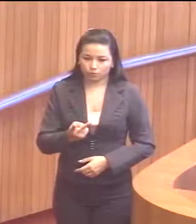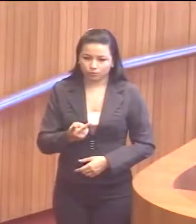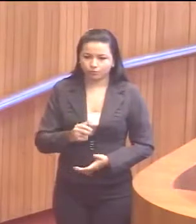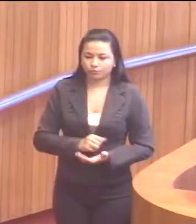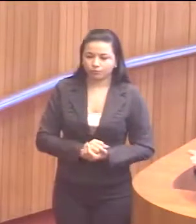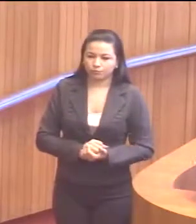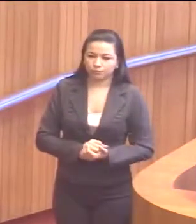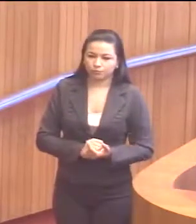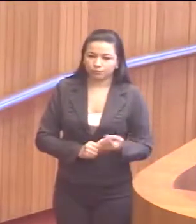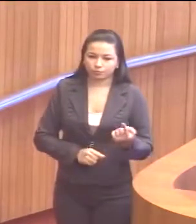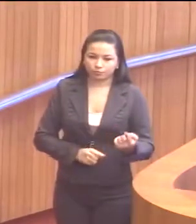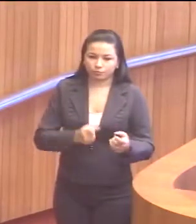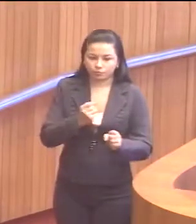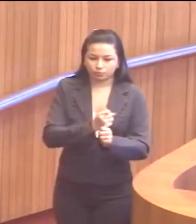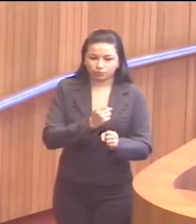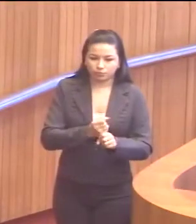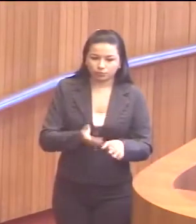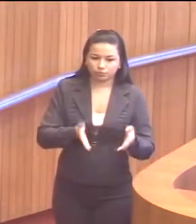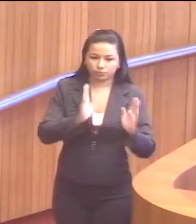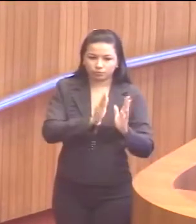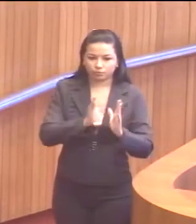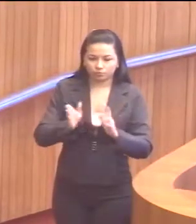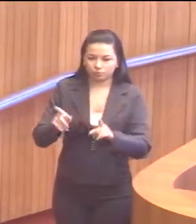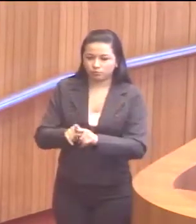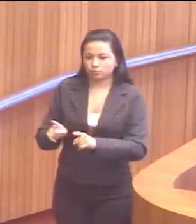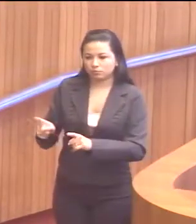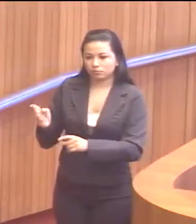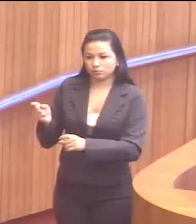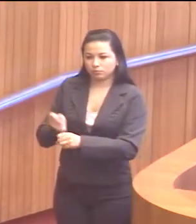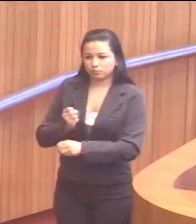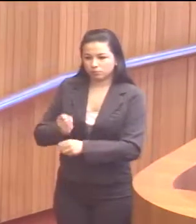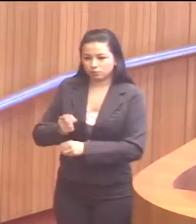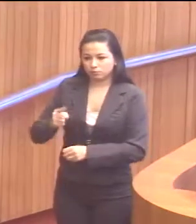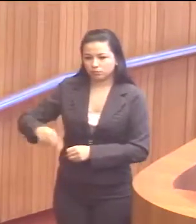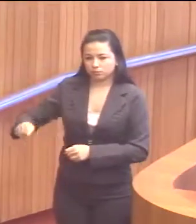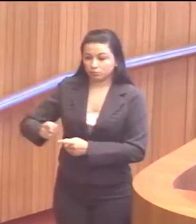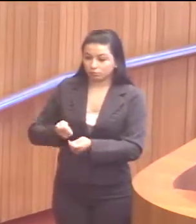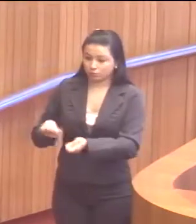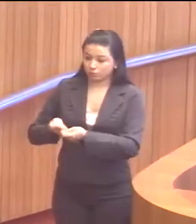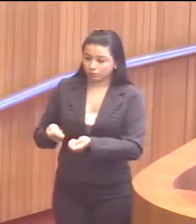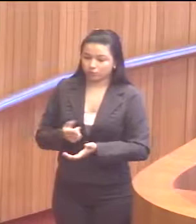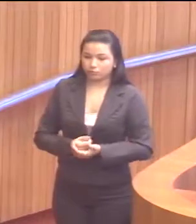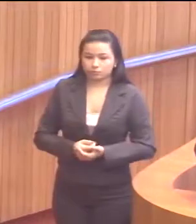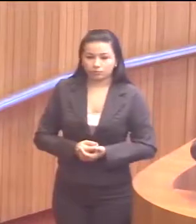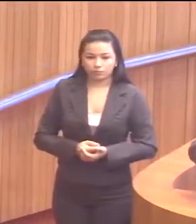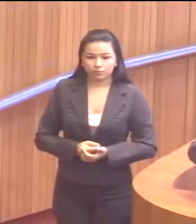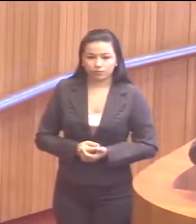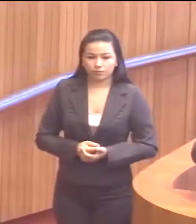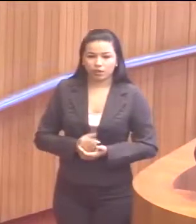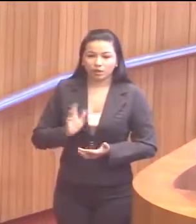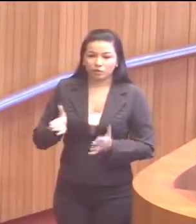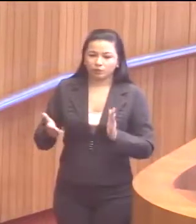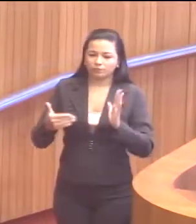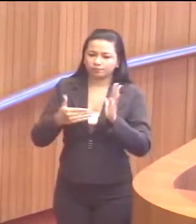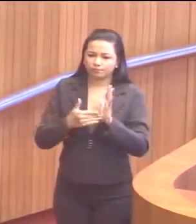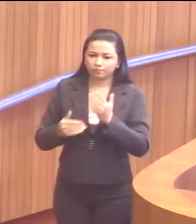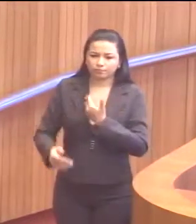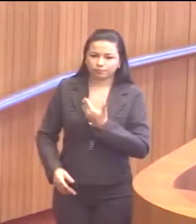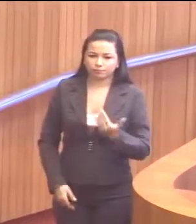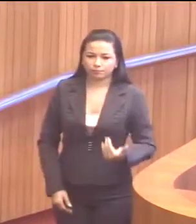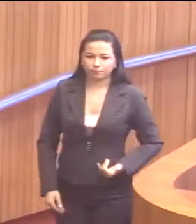os dois objetos, tanto a biblioteca quanto o prédio administrativo. Isso já foi no final do governo Jackson,